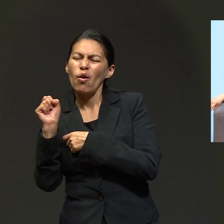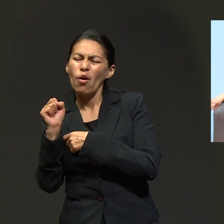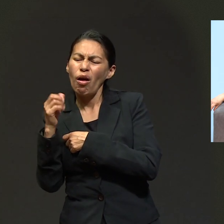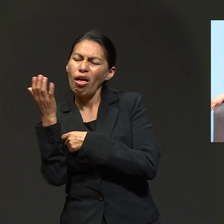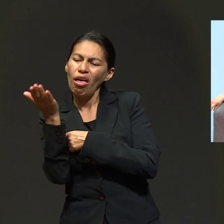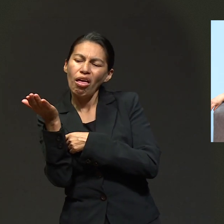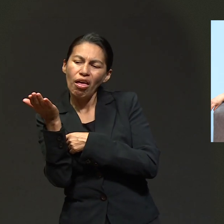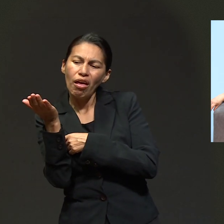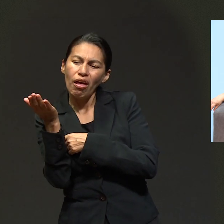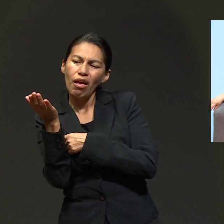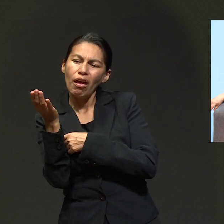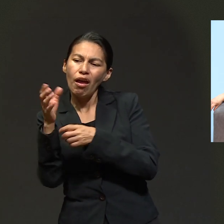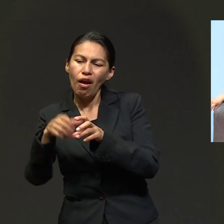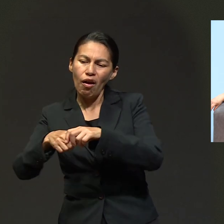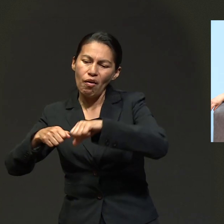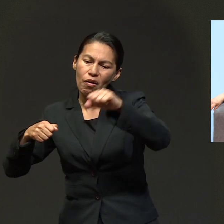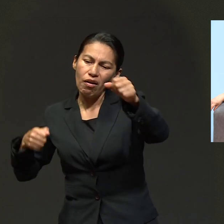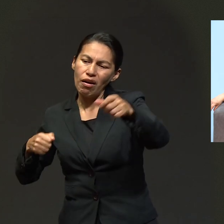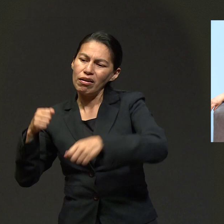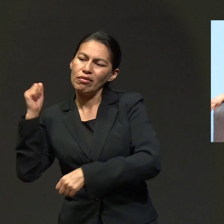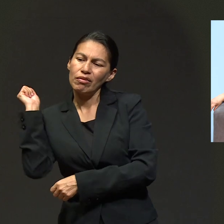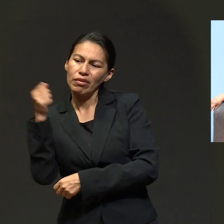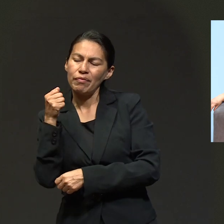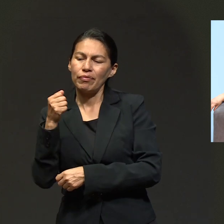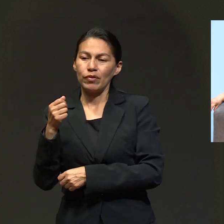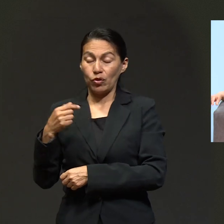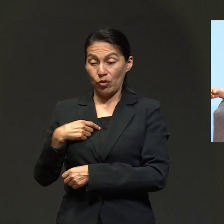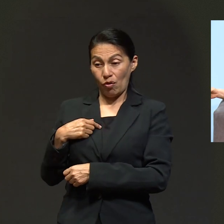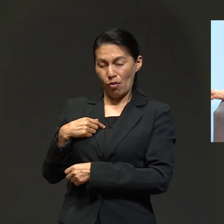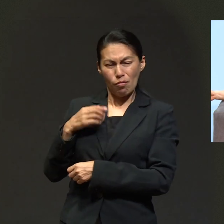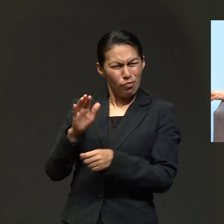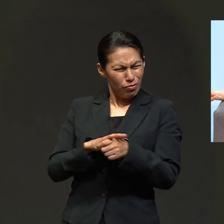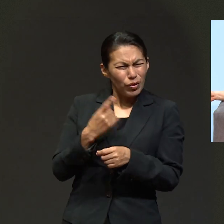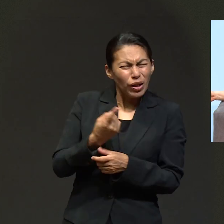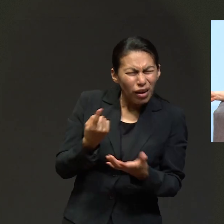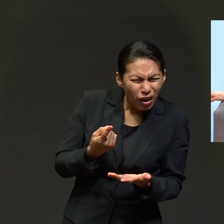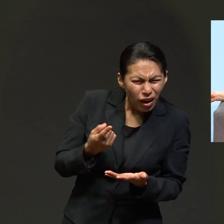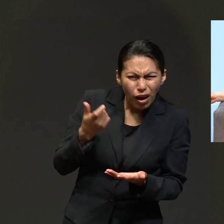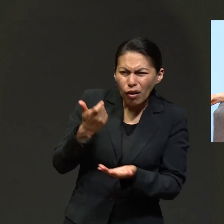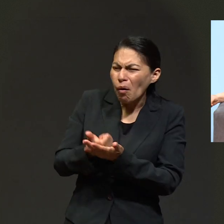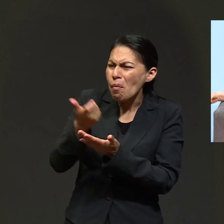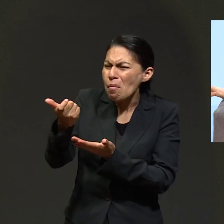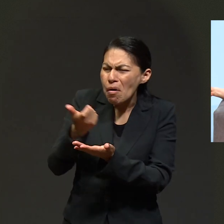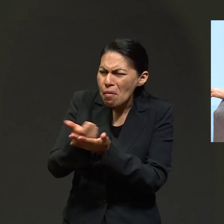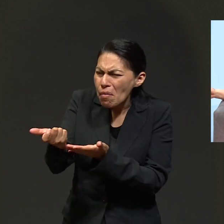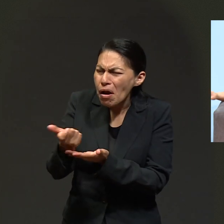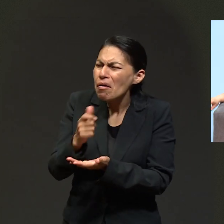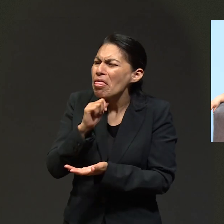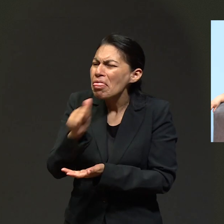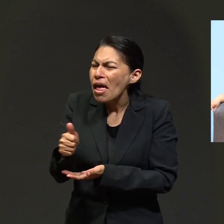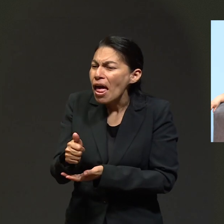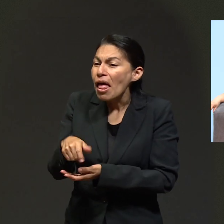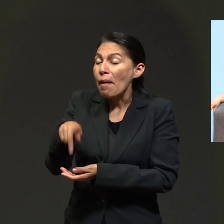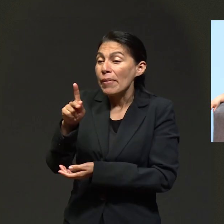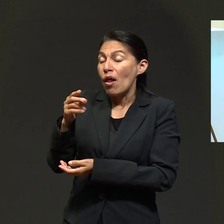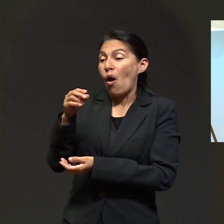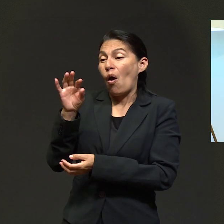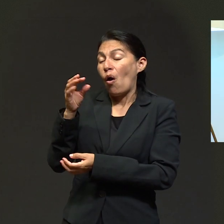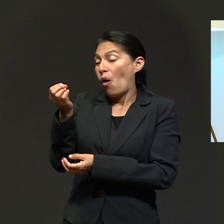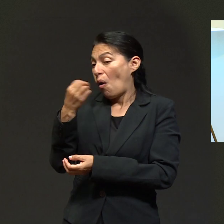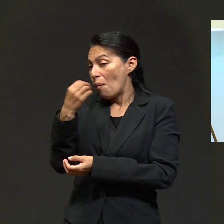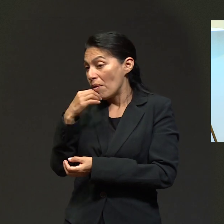Le digo, y dice, por qué, hermana? Me decía, le digo, porque todavía que ni estoy pagando el hospital y estoy exigiendo comida